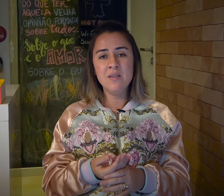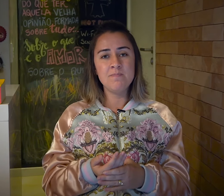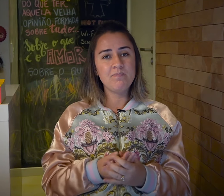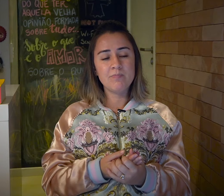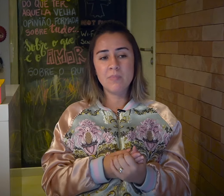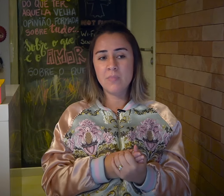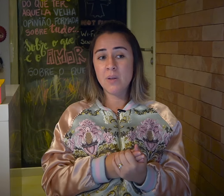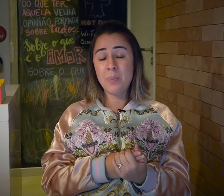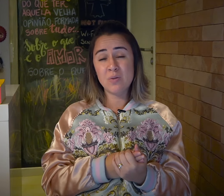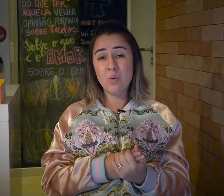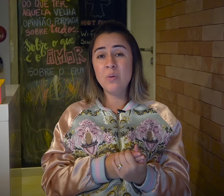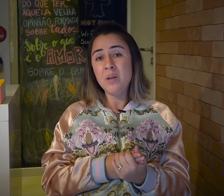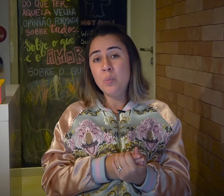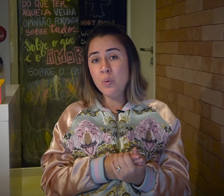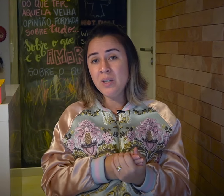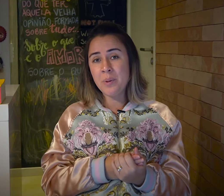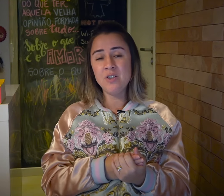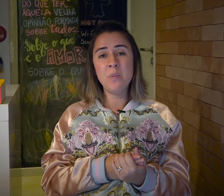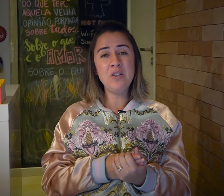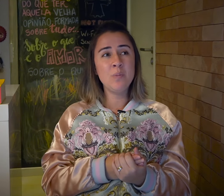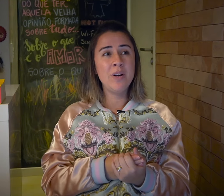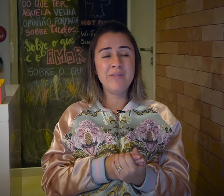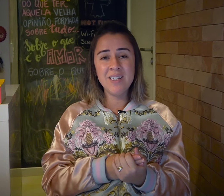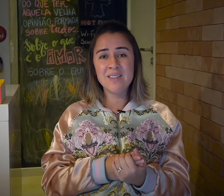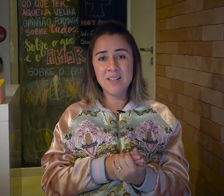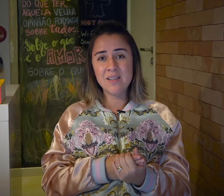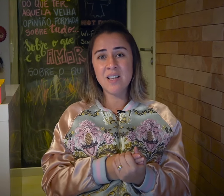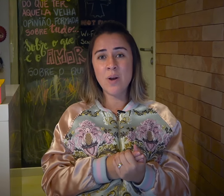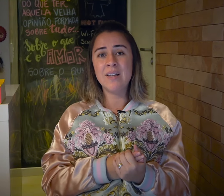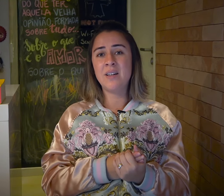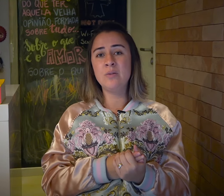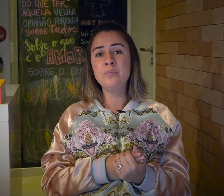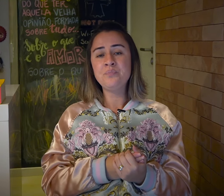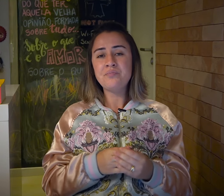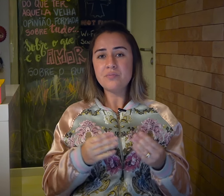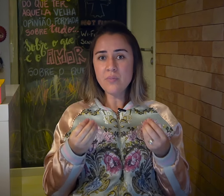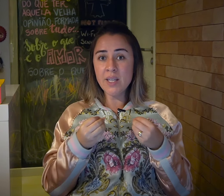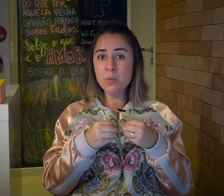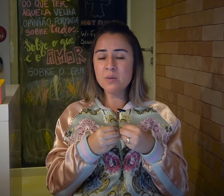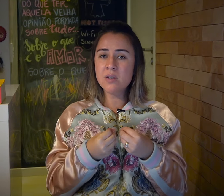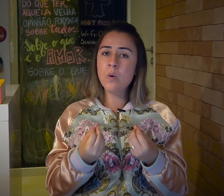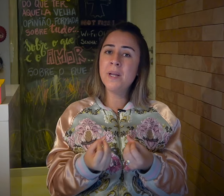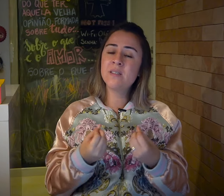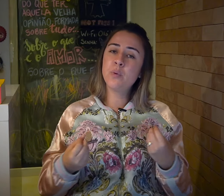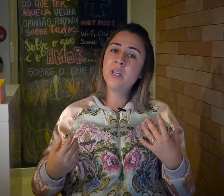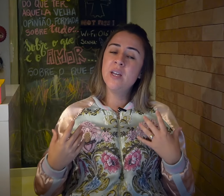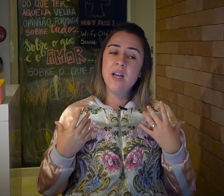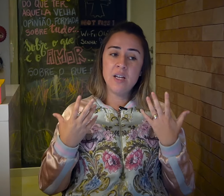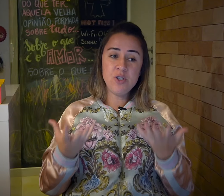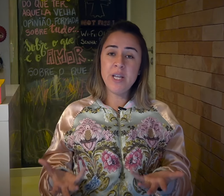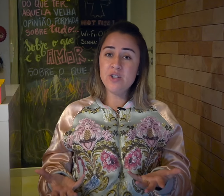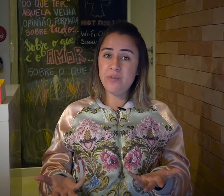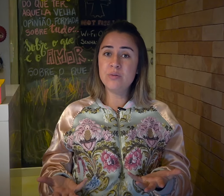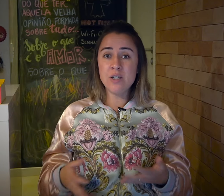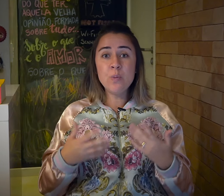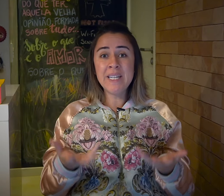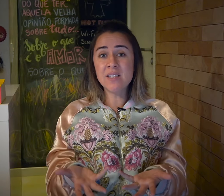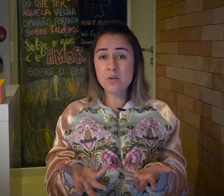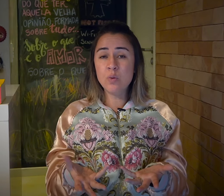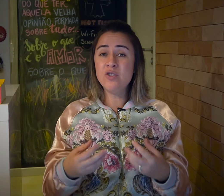passou impune, aparentemente, embora várias crianças tenham relatado. E é uma situação complexa, porque a gente tem a dificuldade de uma criança surda